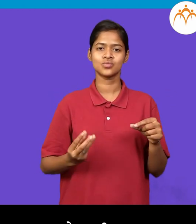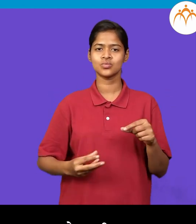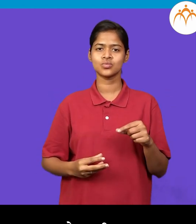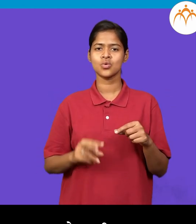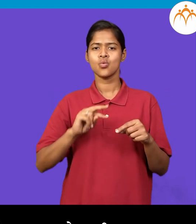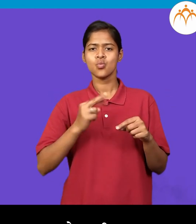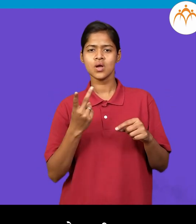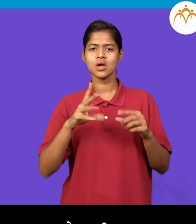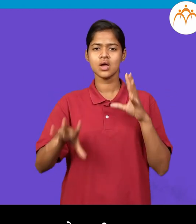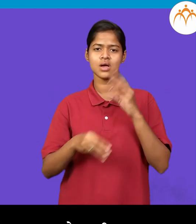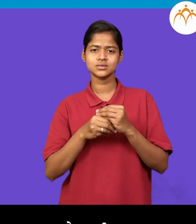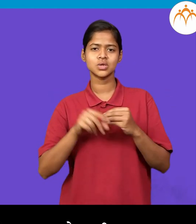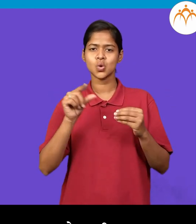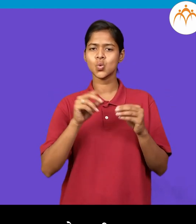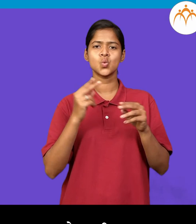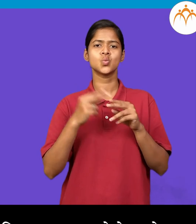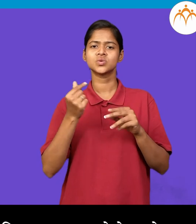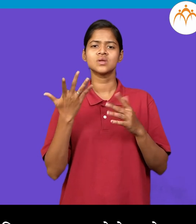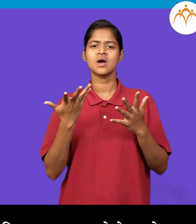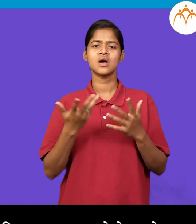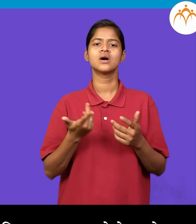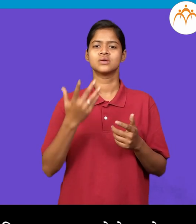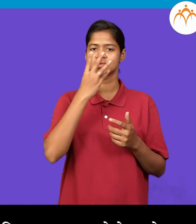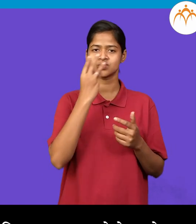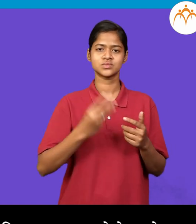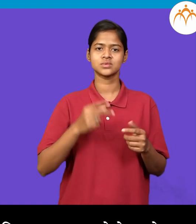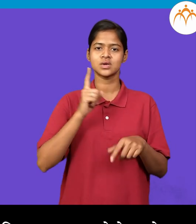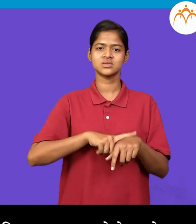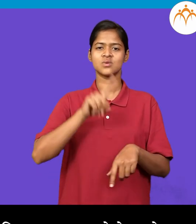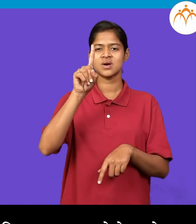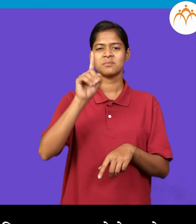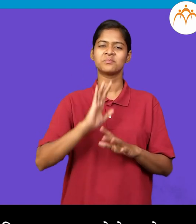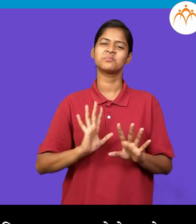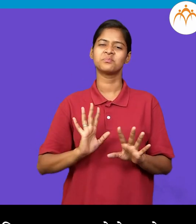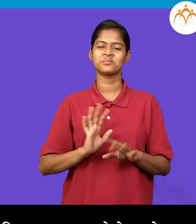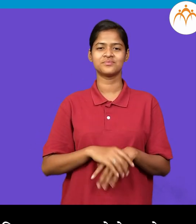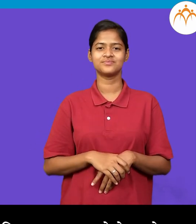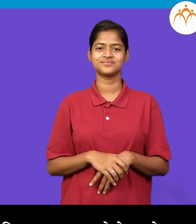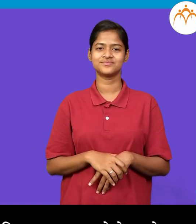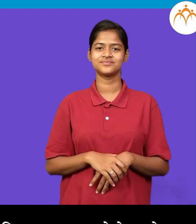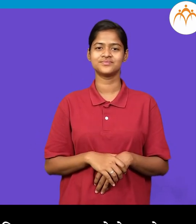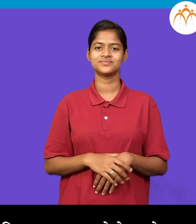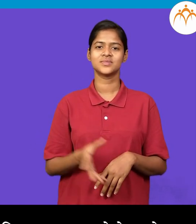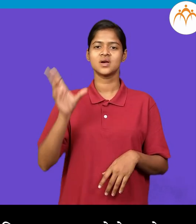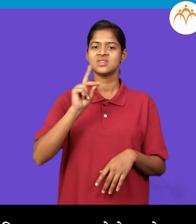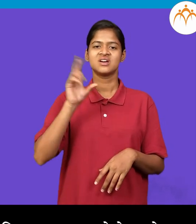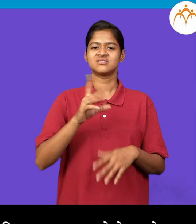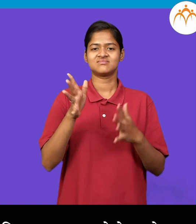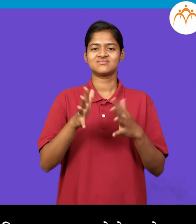सर्वनाम वापरले नाहीं, करण सोंड ही नाम पहिल्यांदाच आणी एकदाच आलेले